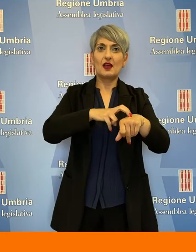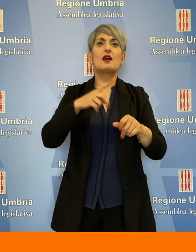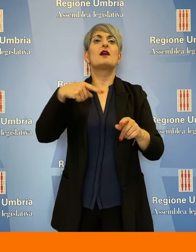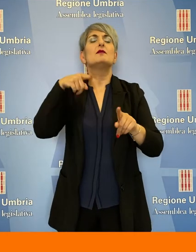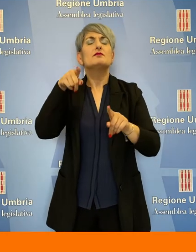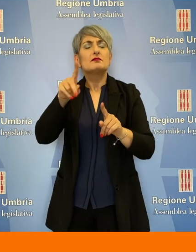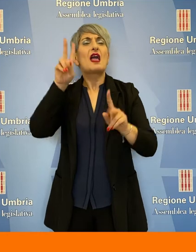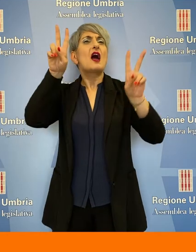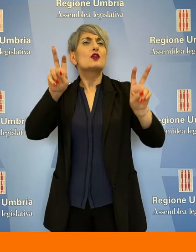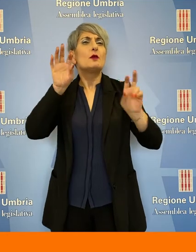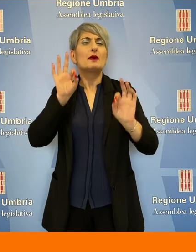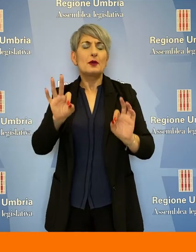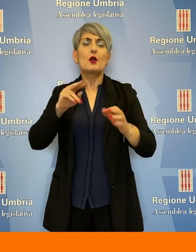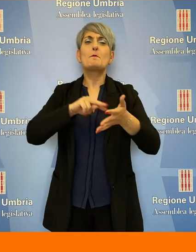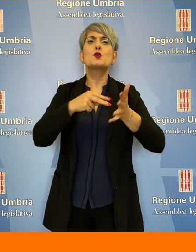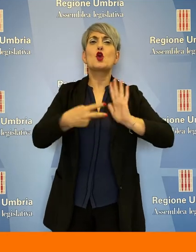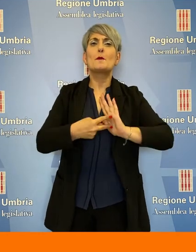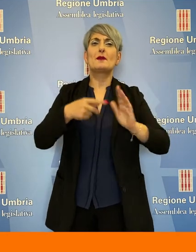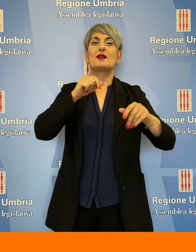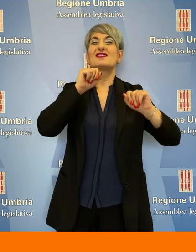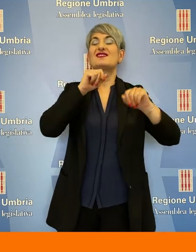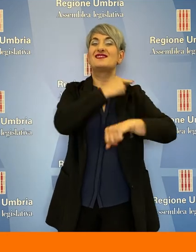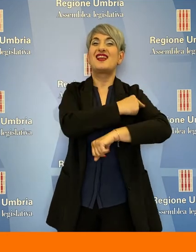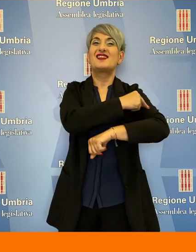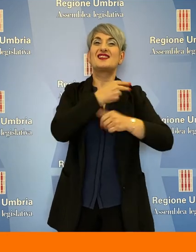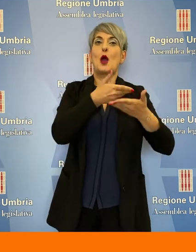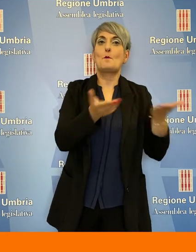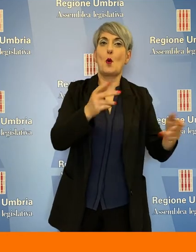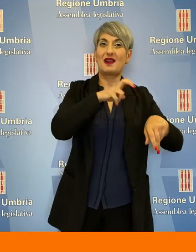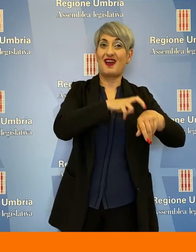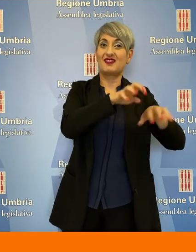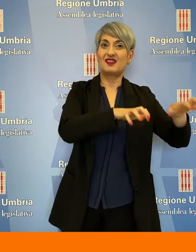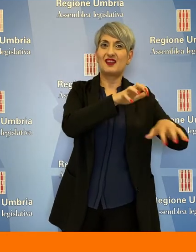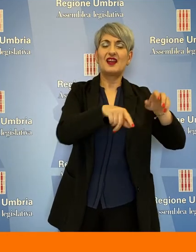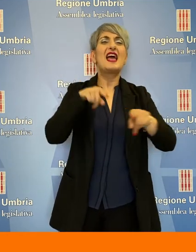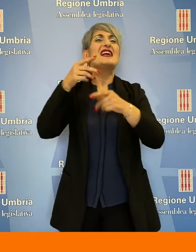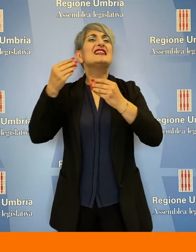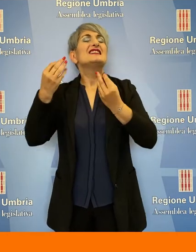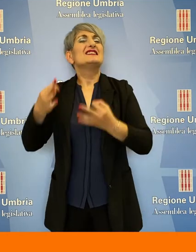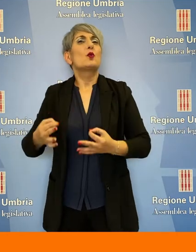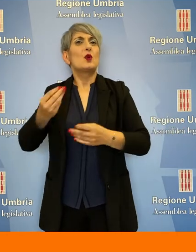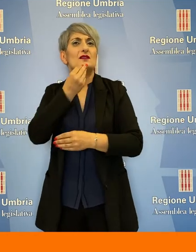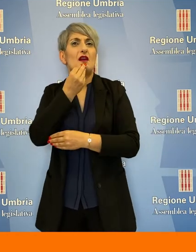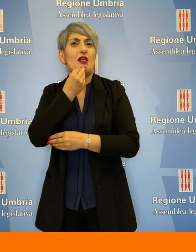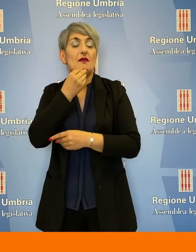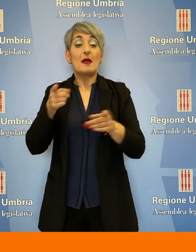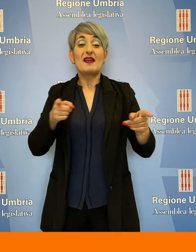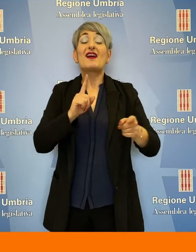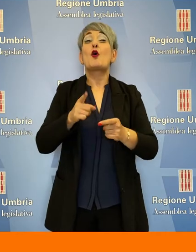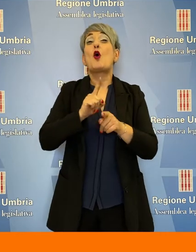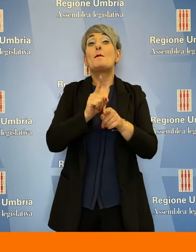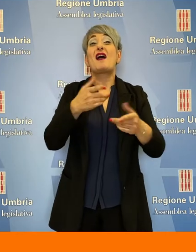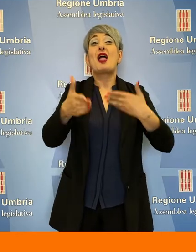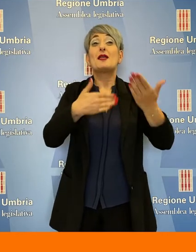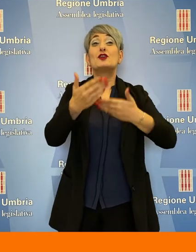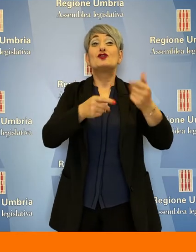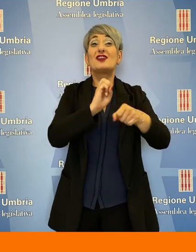in merito alle problematiche di sanità pubblica veterinaria e sicurezza alimentare nella fase di ripartenza dopo l